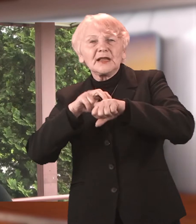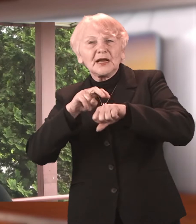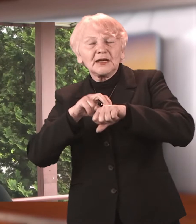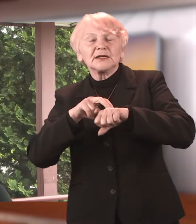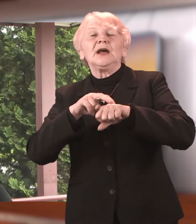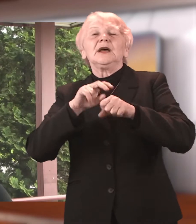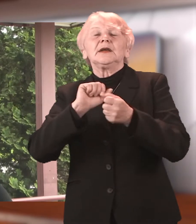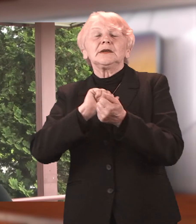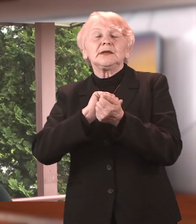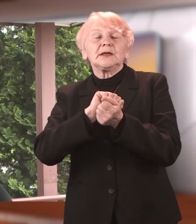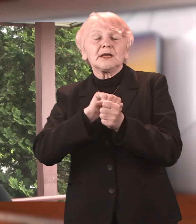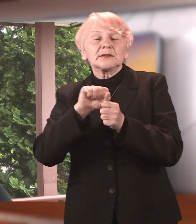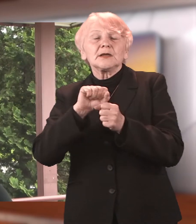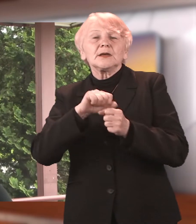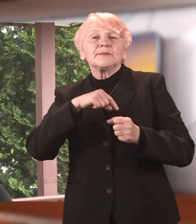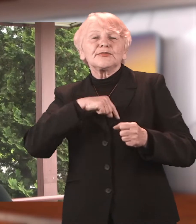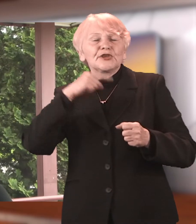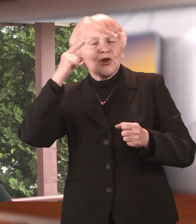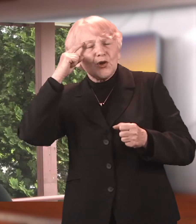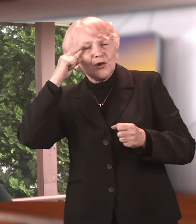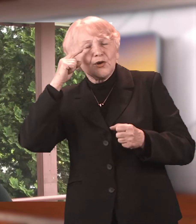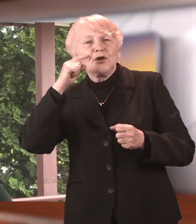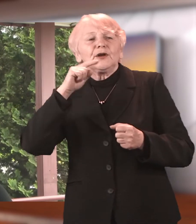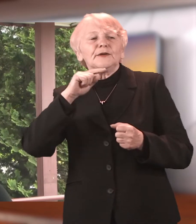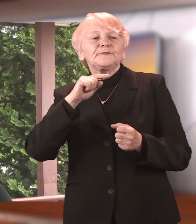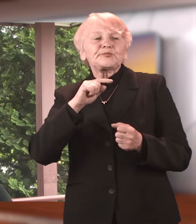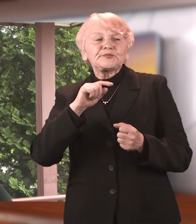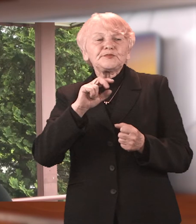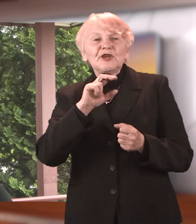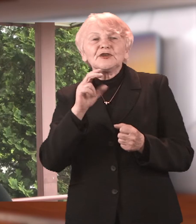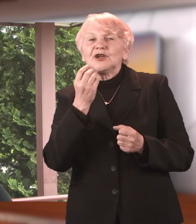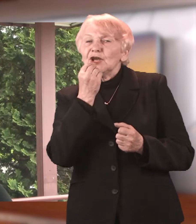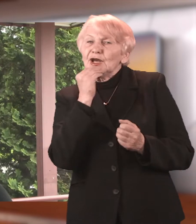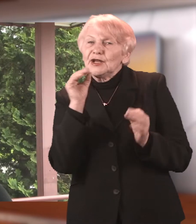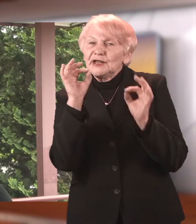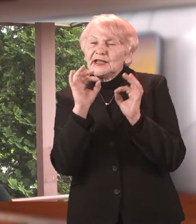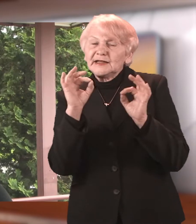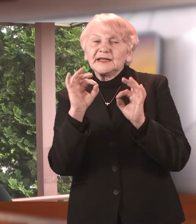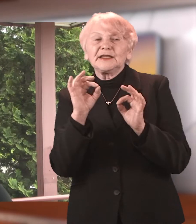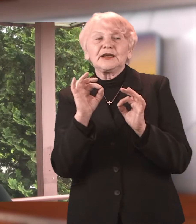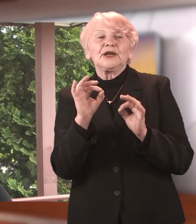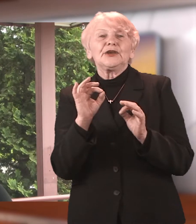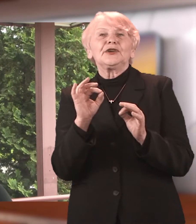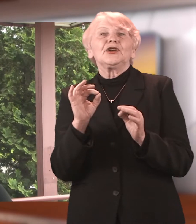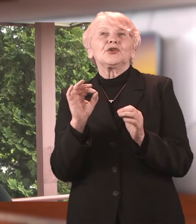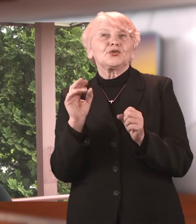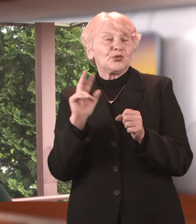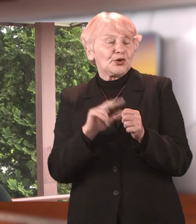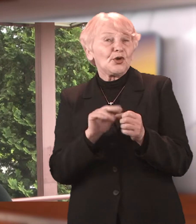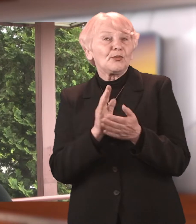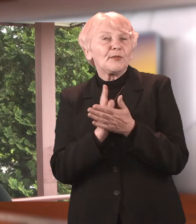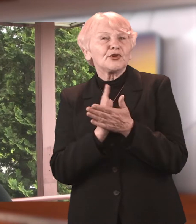psychologa, fizjoterapeutę, dietetyka. Mamy sprzęt właściwie też na poziomie klinicznym,